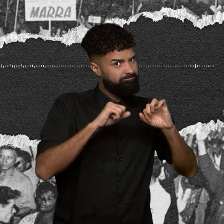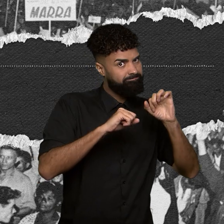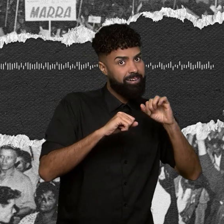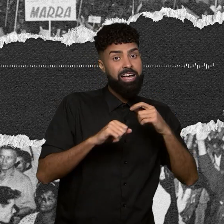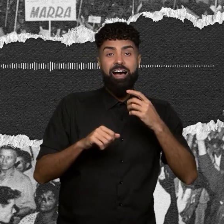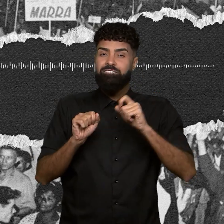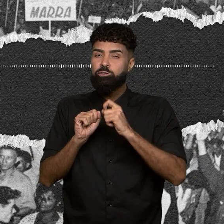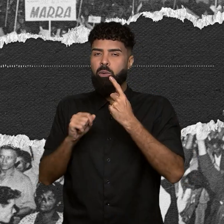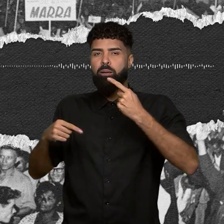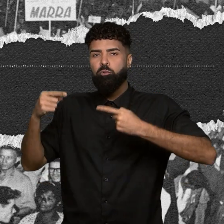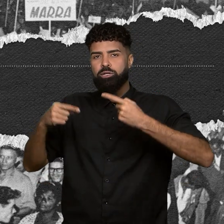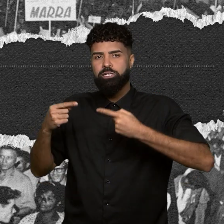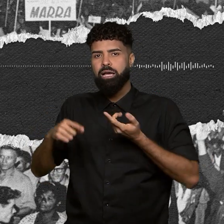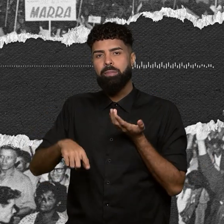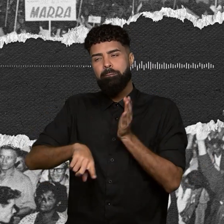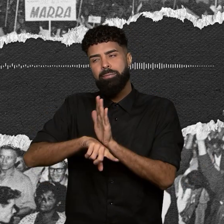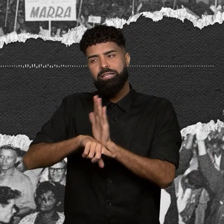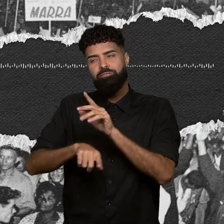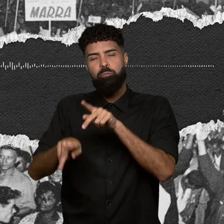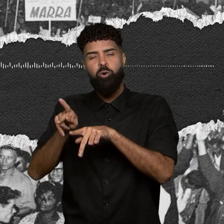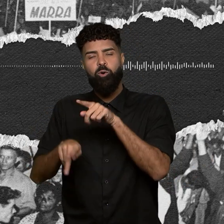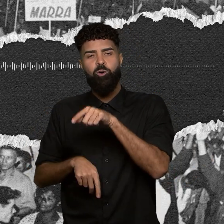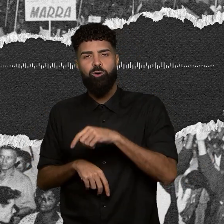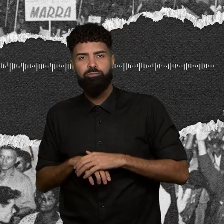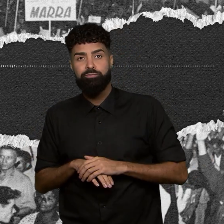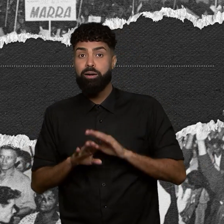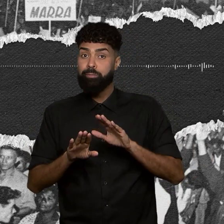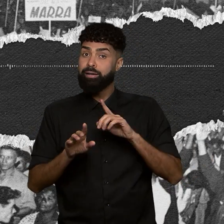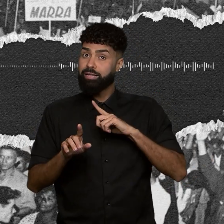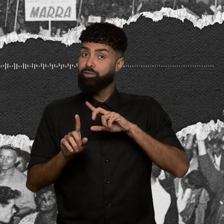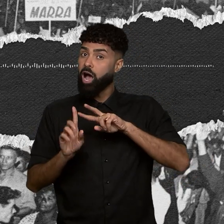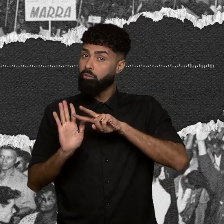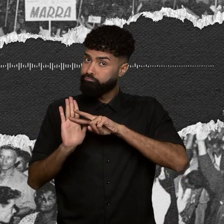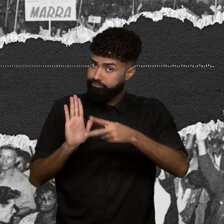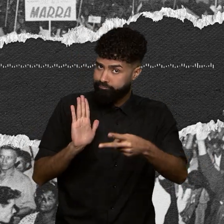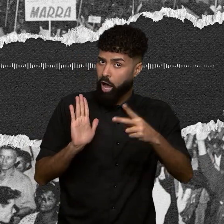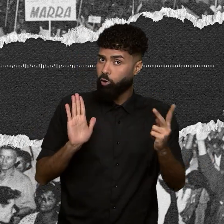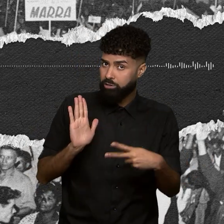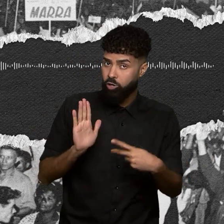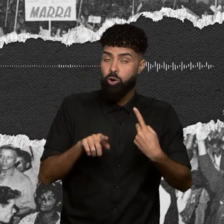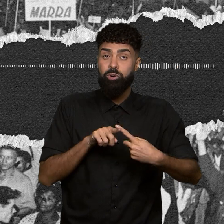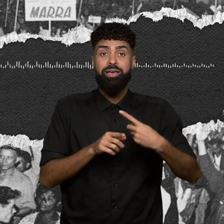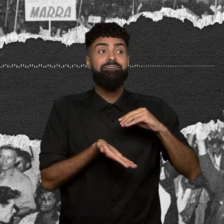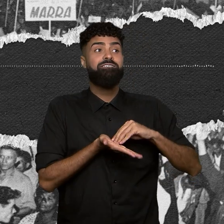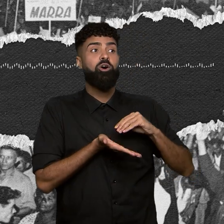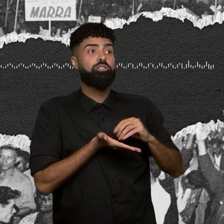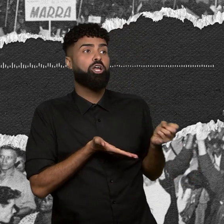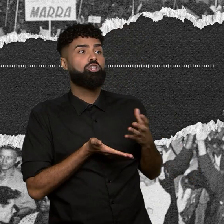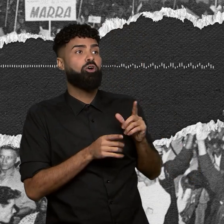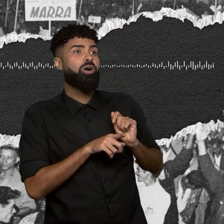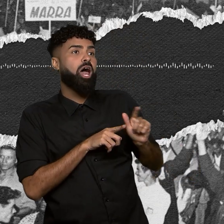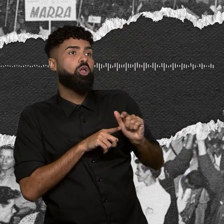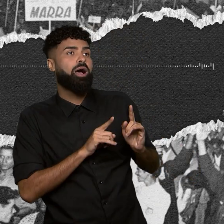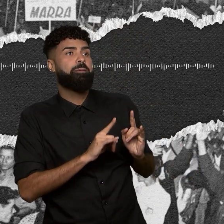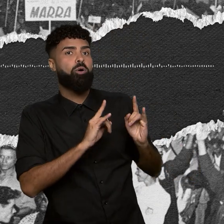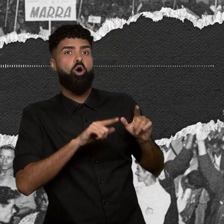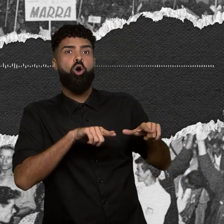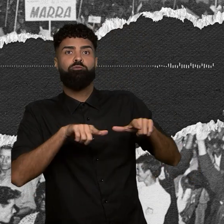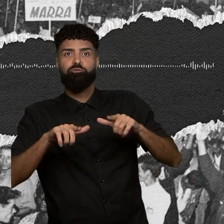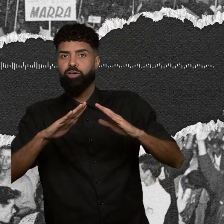que beneficiasse o povo. Acontece que teve efeito colateral. Há falta de novos imóveis para alocação e uma chuva de batalhas para despejar